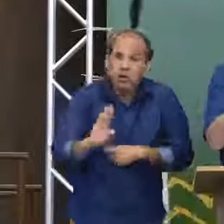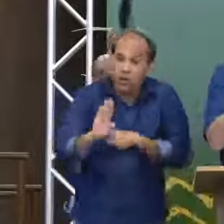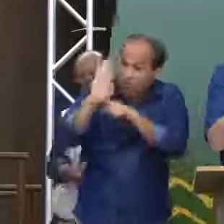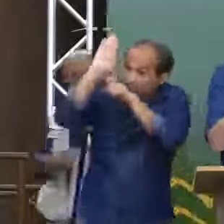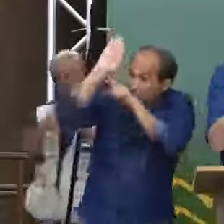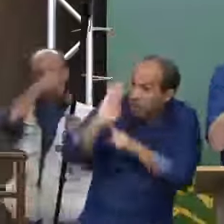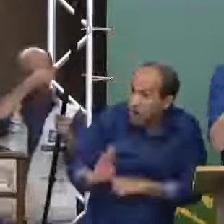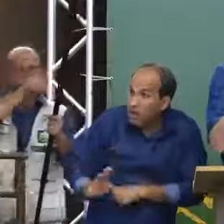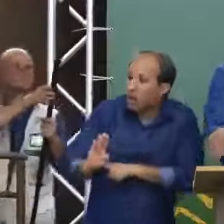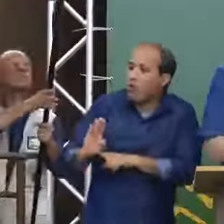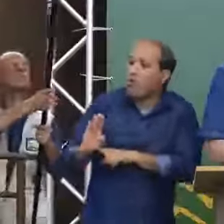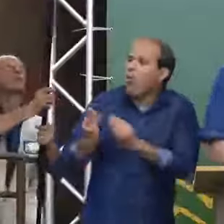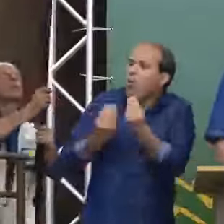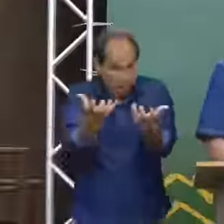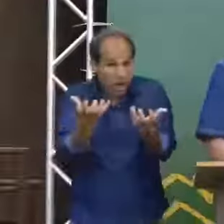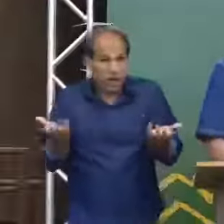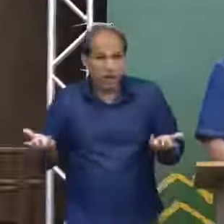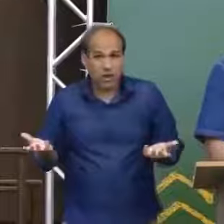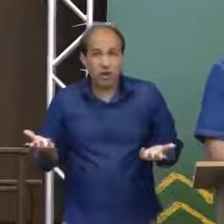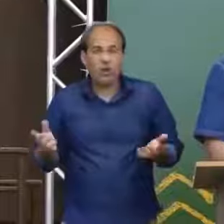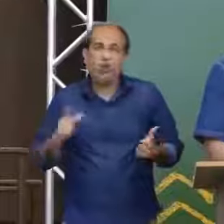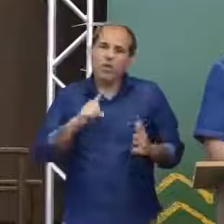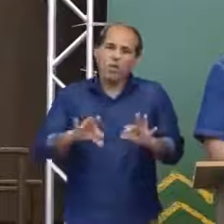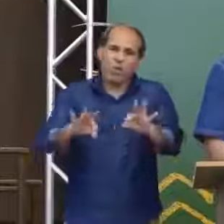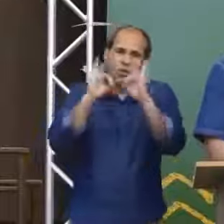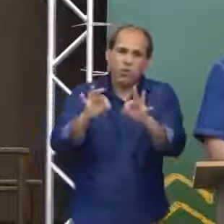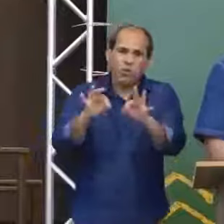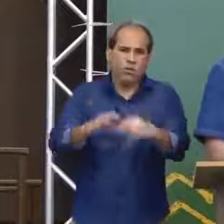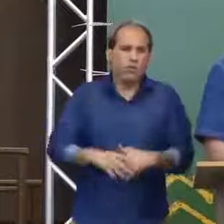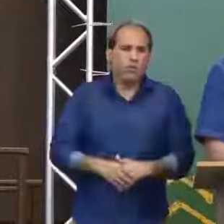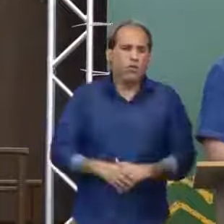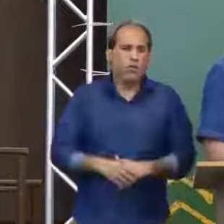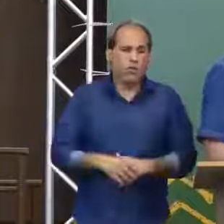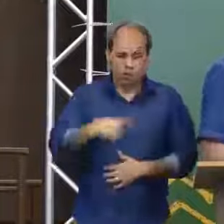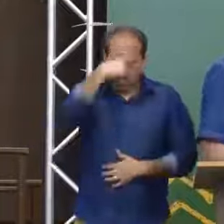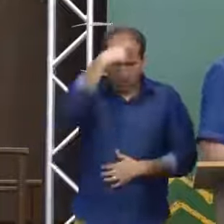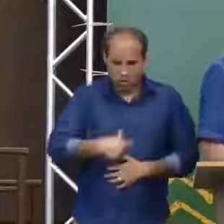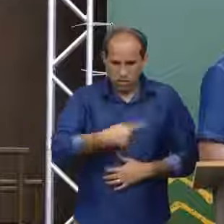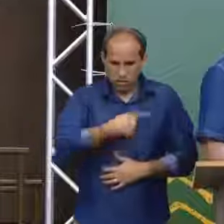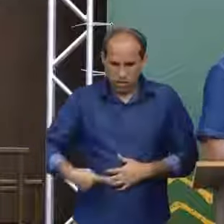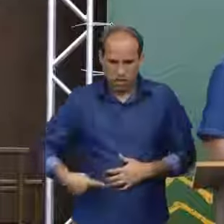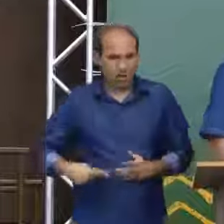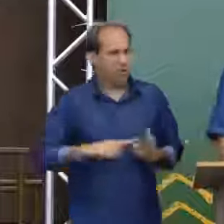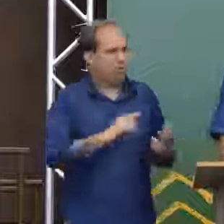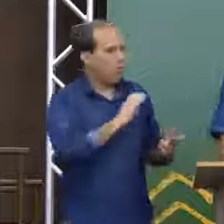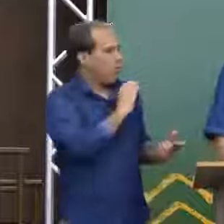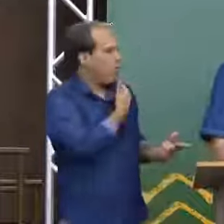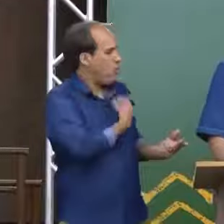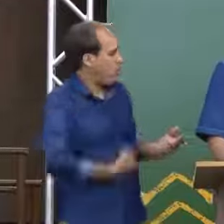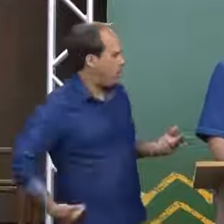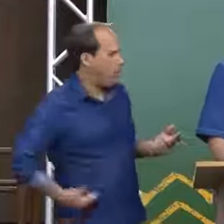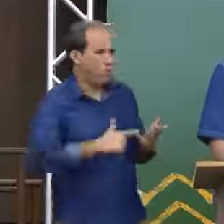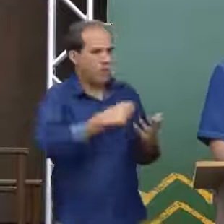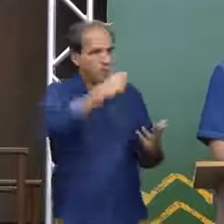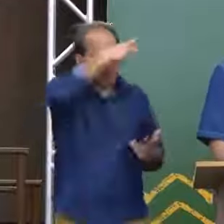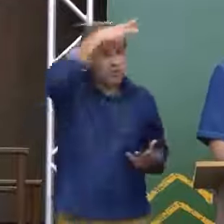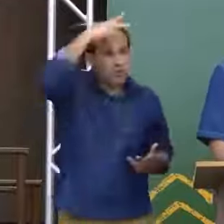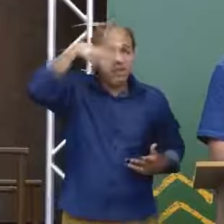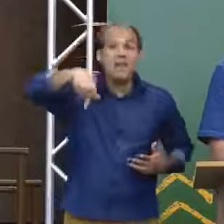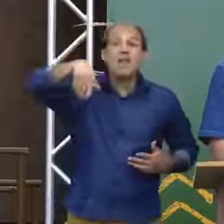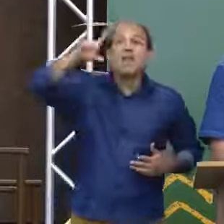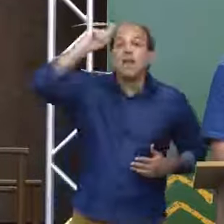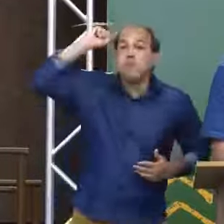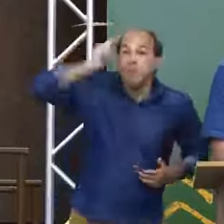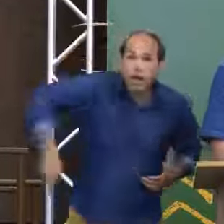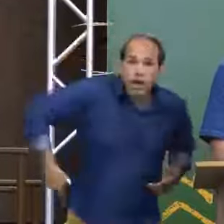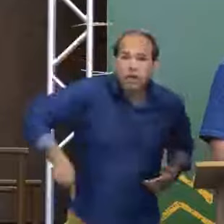cada um de vocês fizer. Para nós, presidentes, governador, prefeitos, quem dá o norte